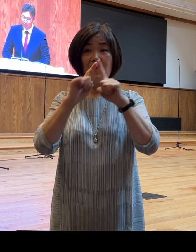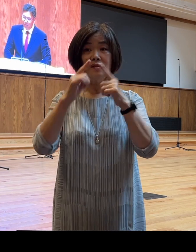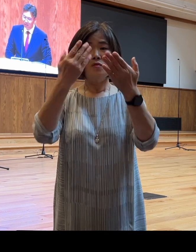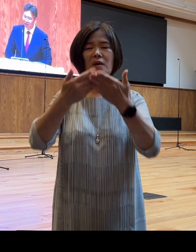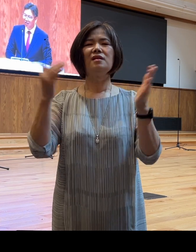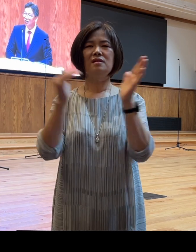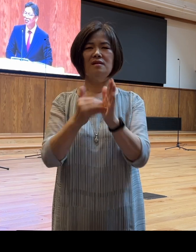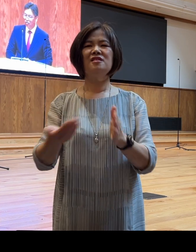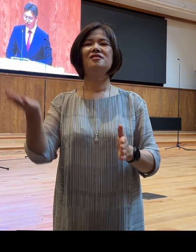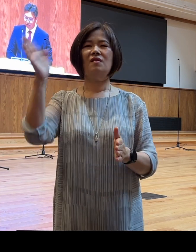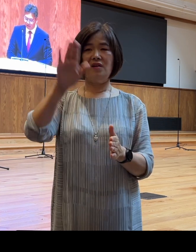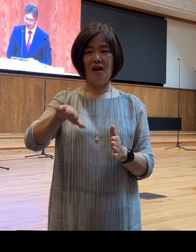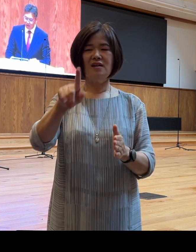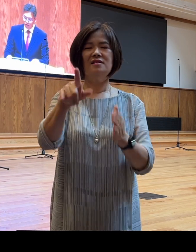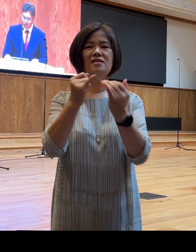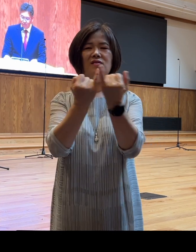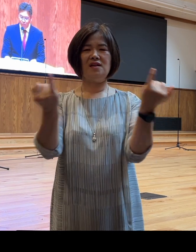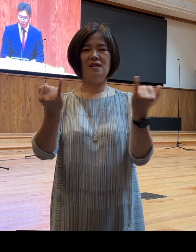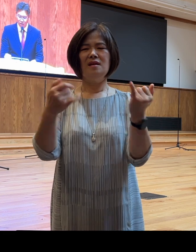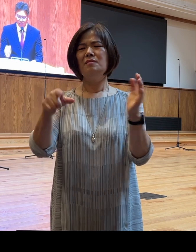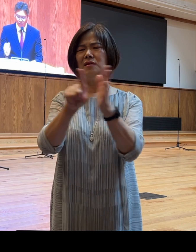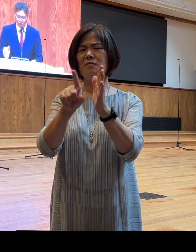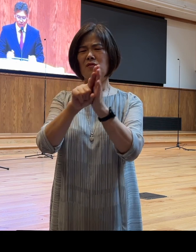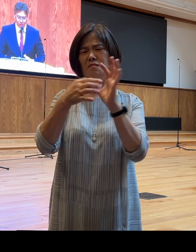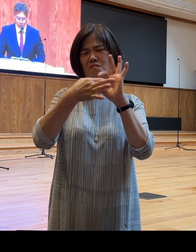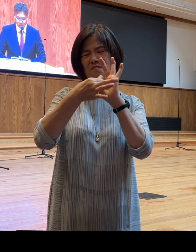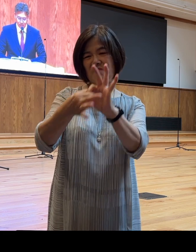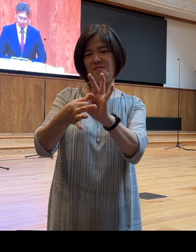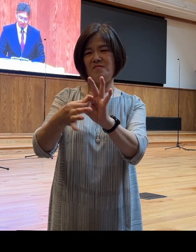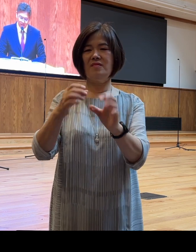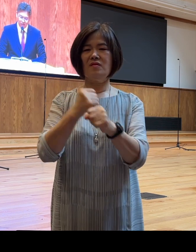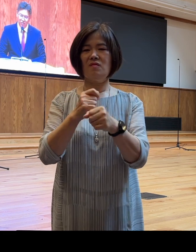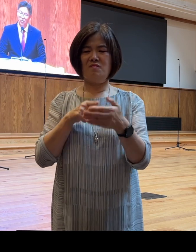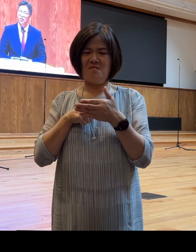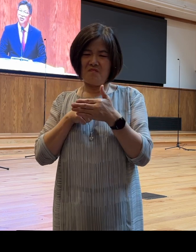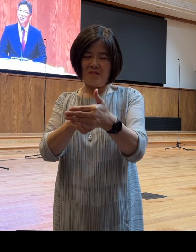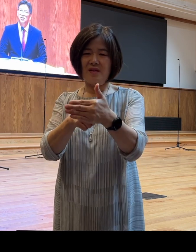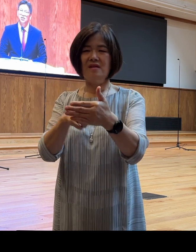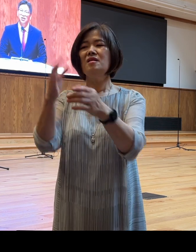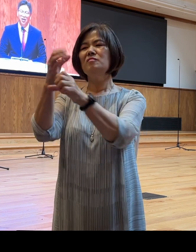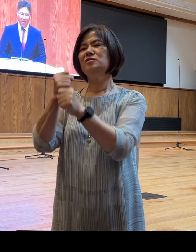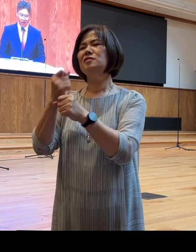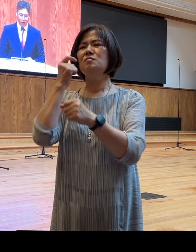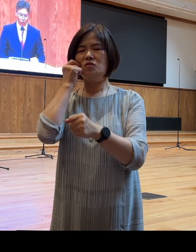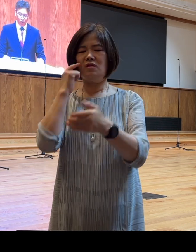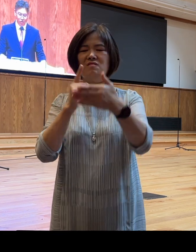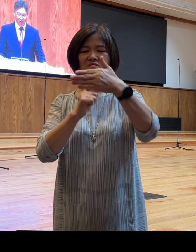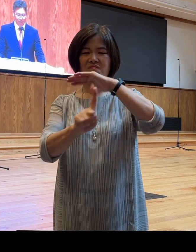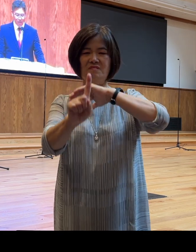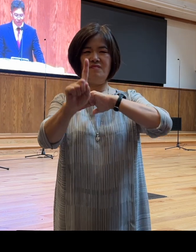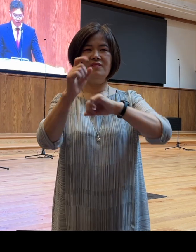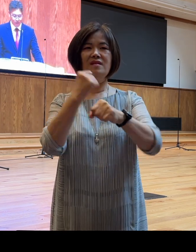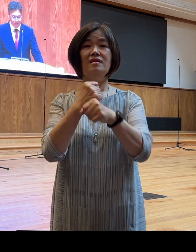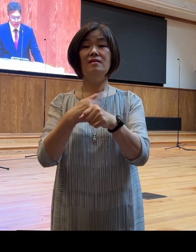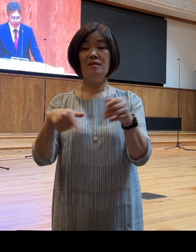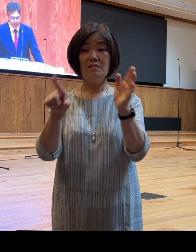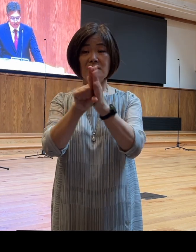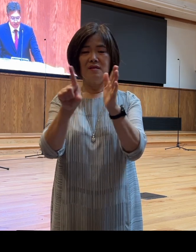그녀는 이것을 믿음으로 끝까지 붙들지 못했습니다 그래서 신앙의 요요현상에 빠져서 다시 사망을